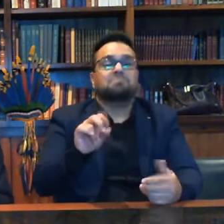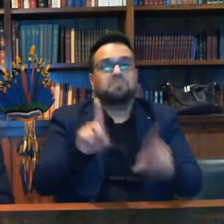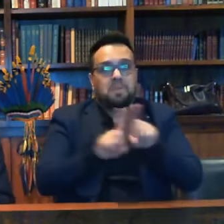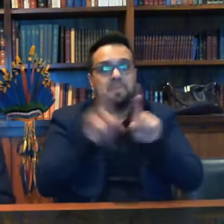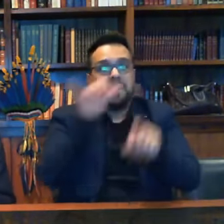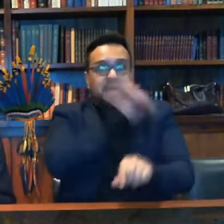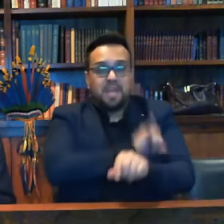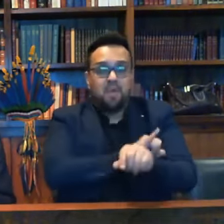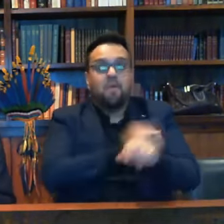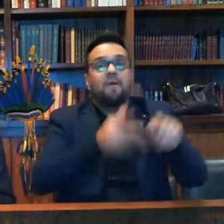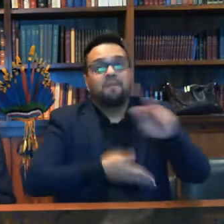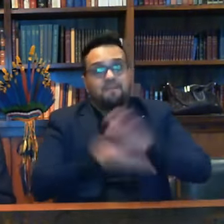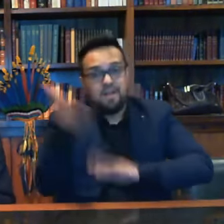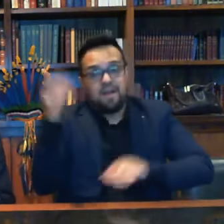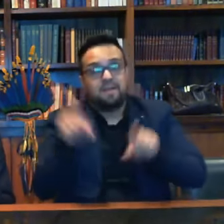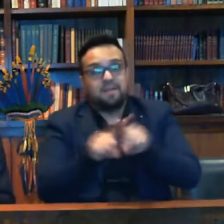também